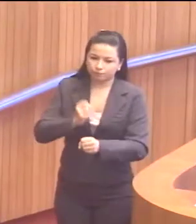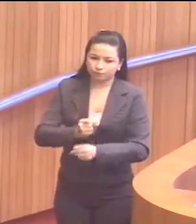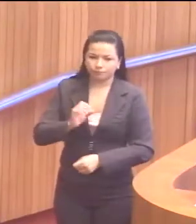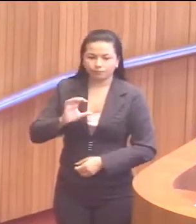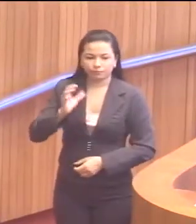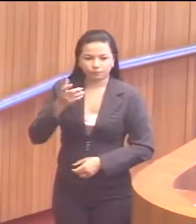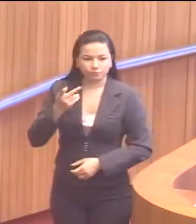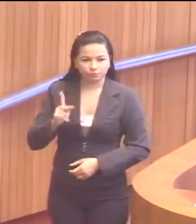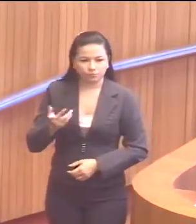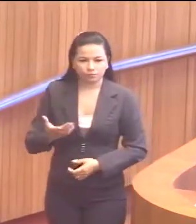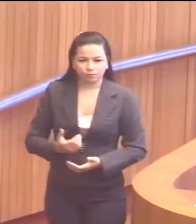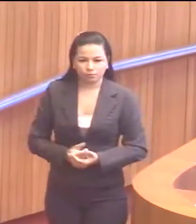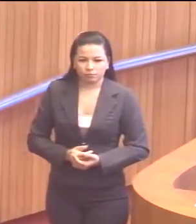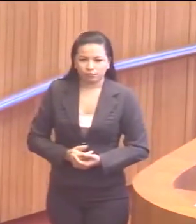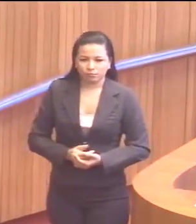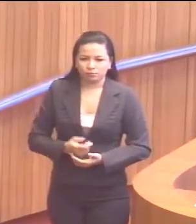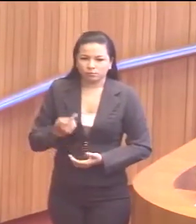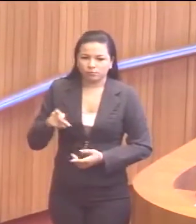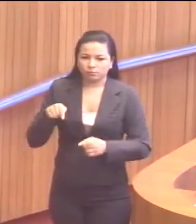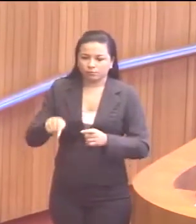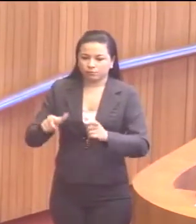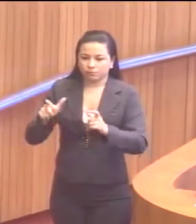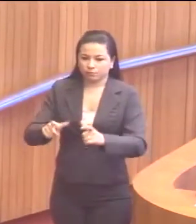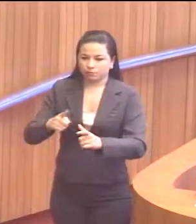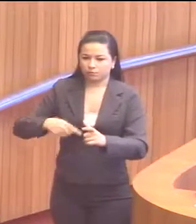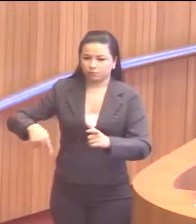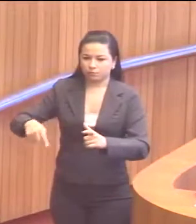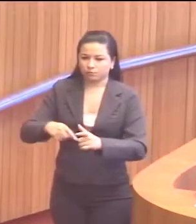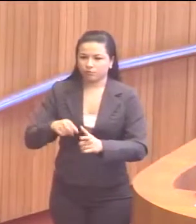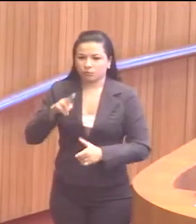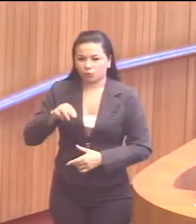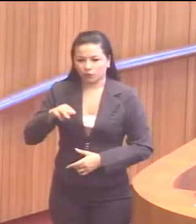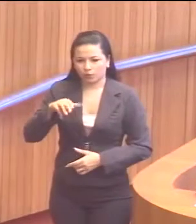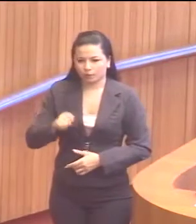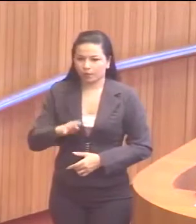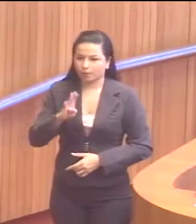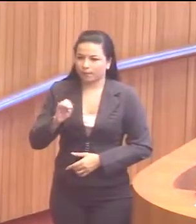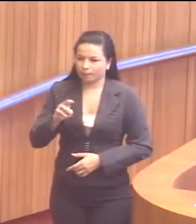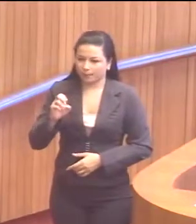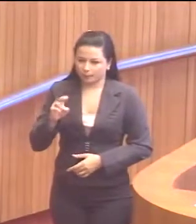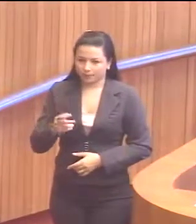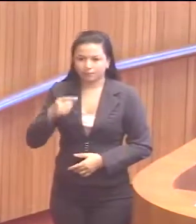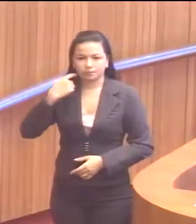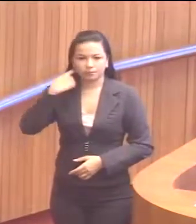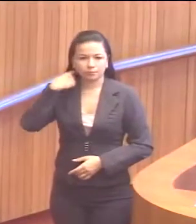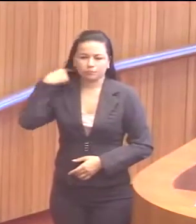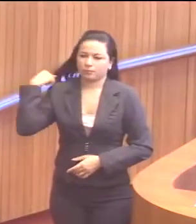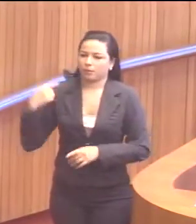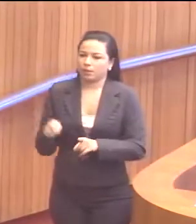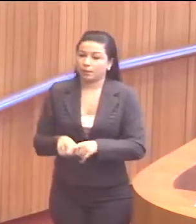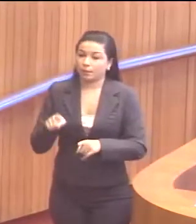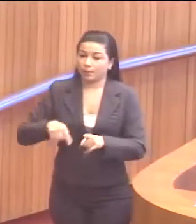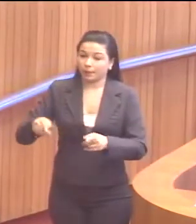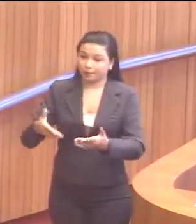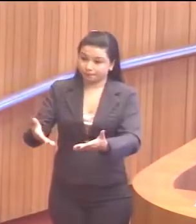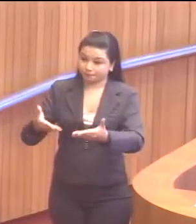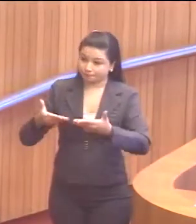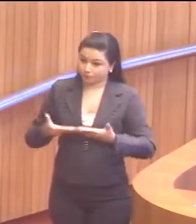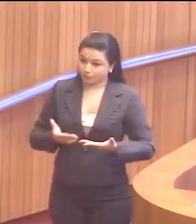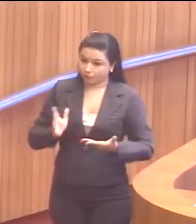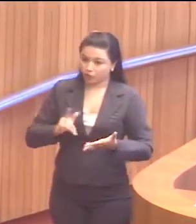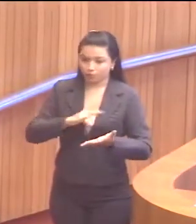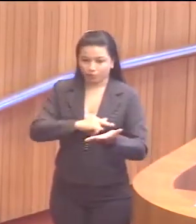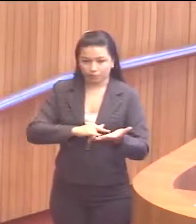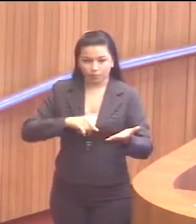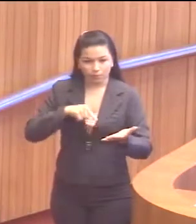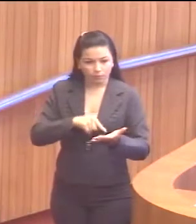serviços dessas obras lá no Campo da UEM em Bacabal. Também, eles nos entregaram